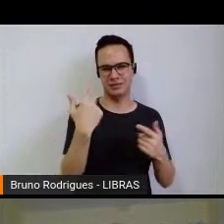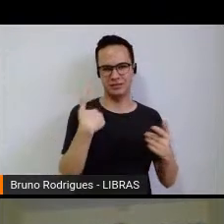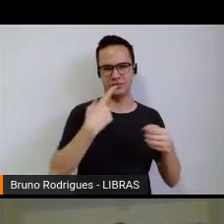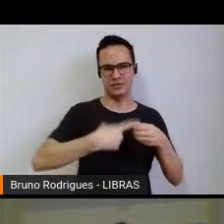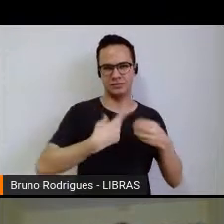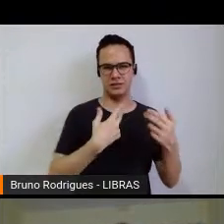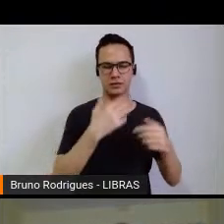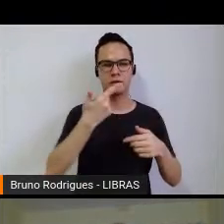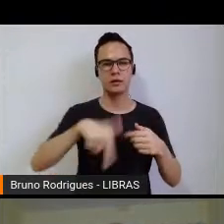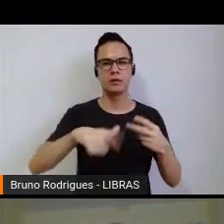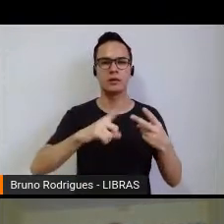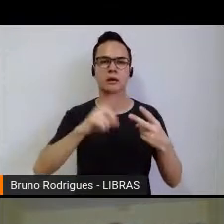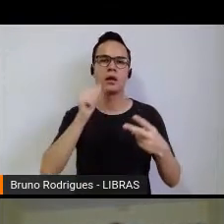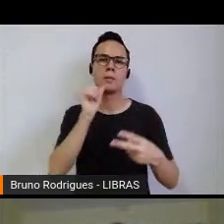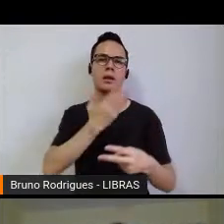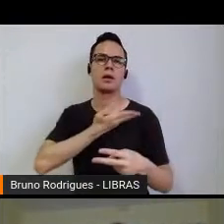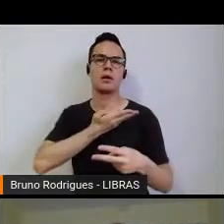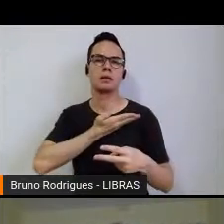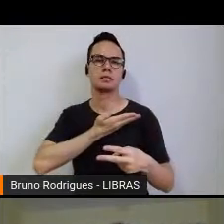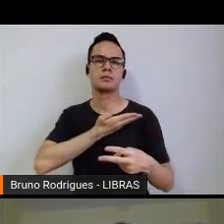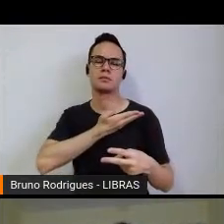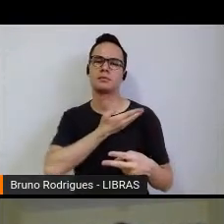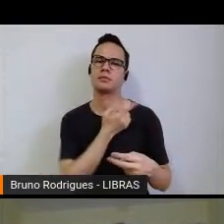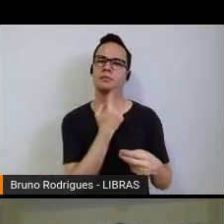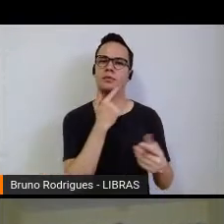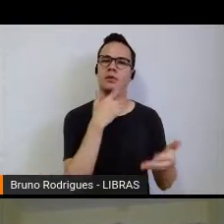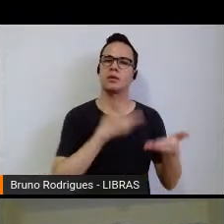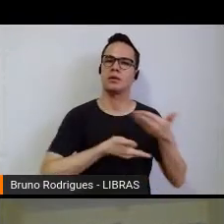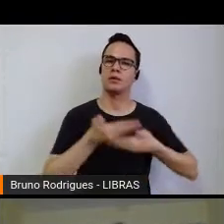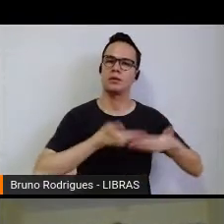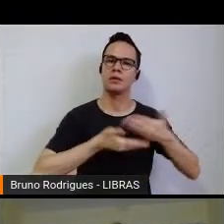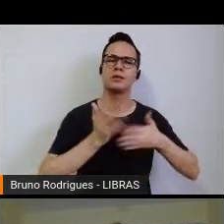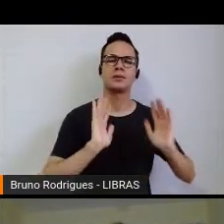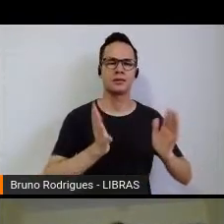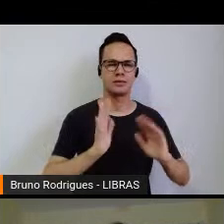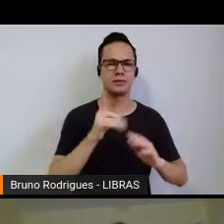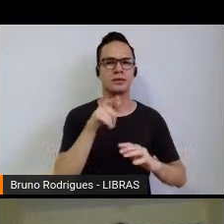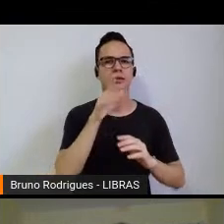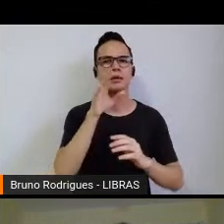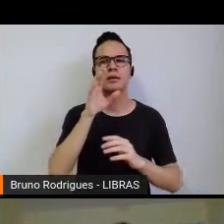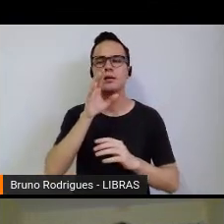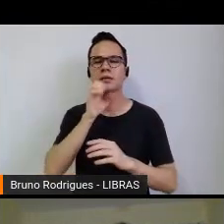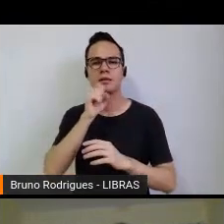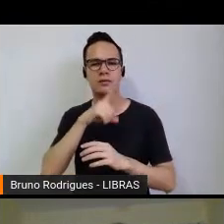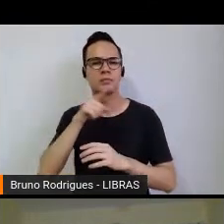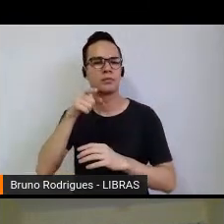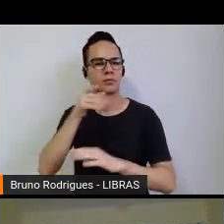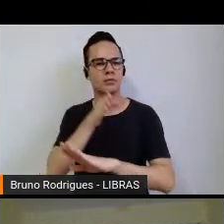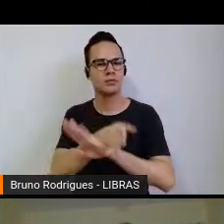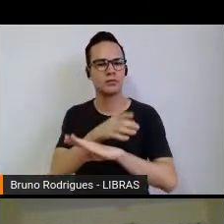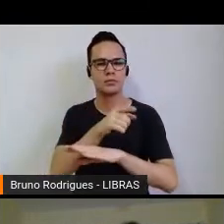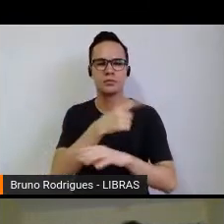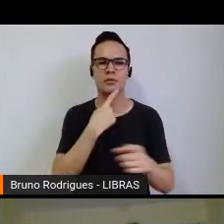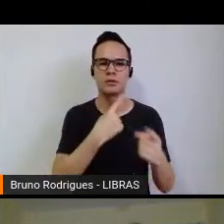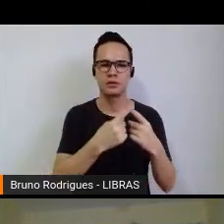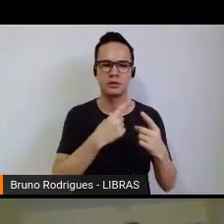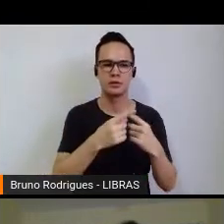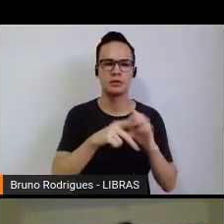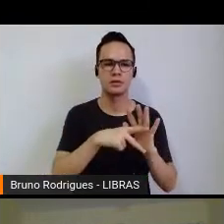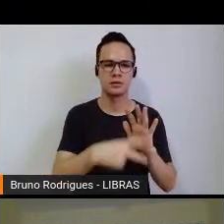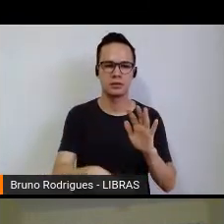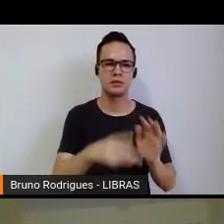e a outra era uma amiga que eu compartilhava, a gente assistia no final de semana futebol, o campeonato e tal, dos